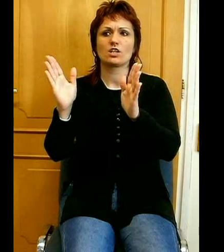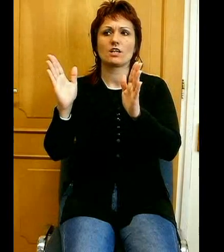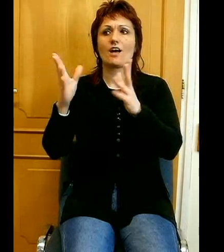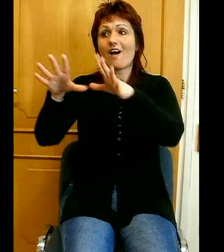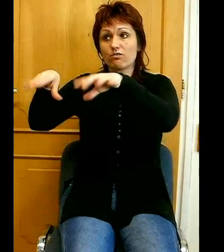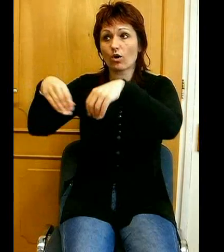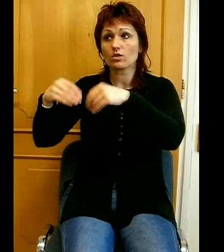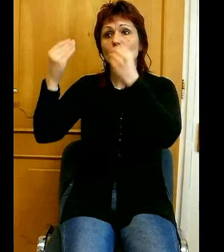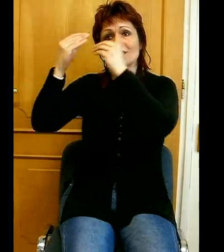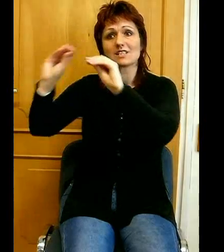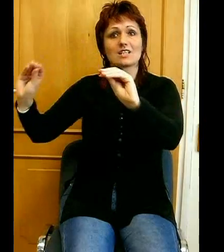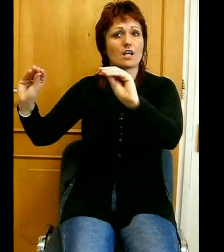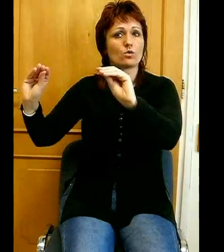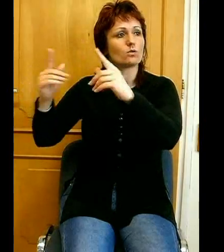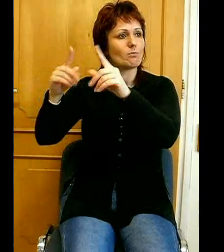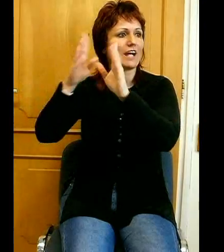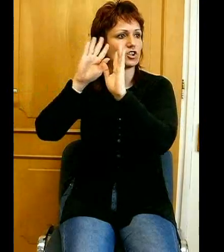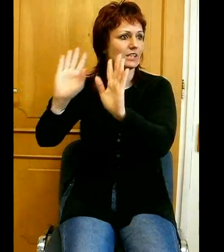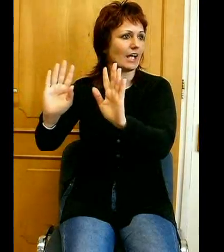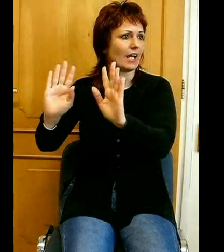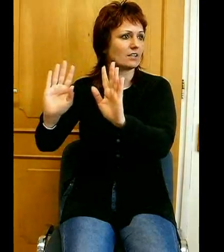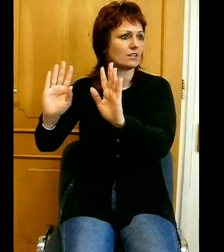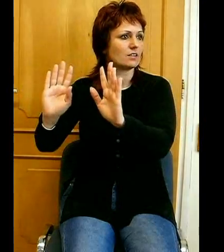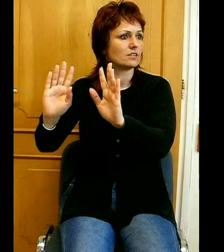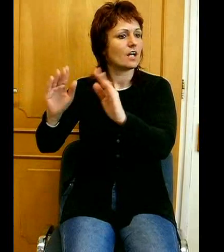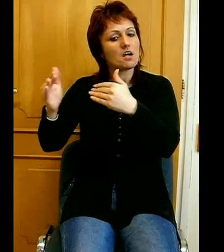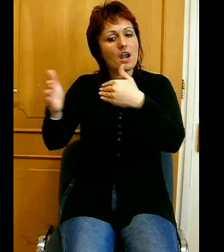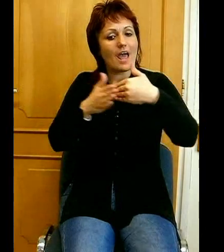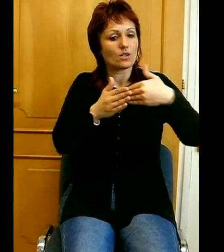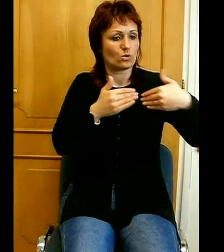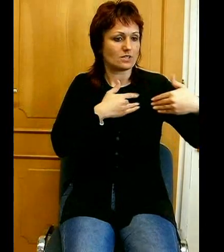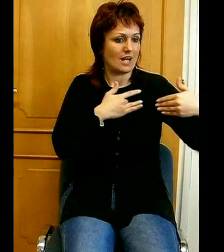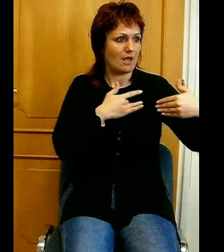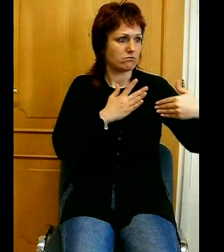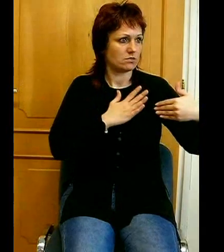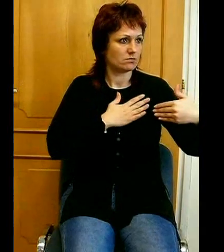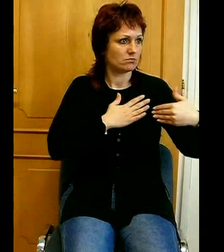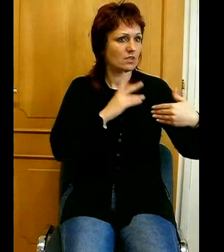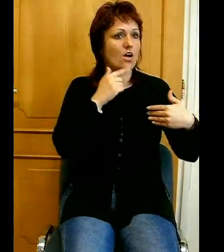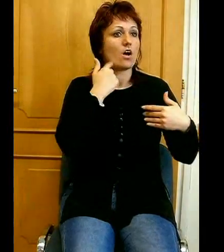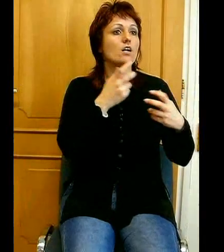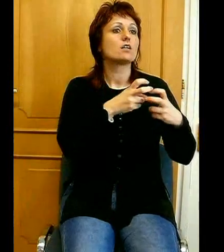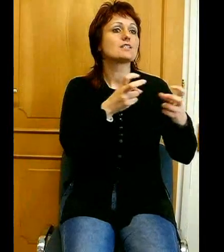egyet. De azért hozzánk mégiscsak a legközelebb, a Szentdiásban kapott kijelentése épülő